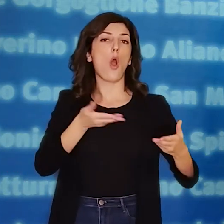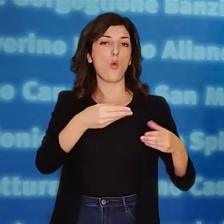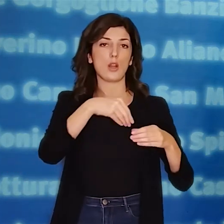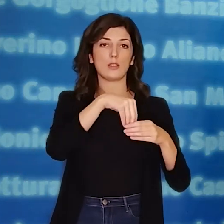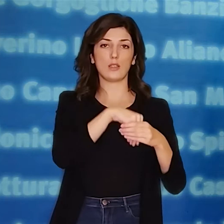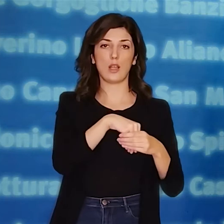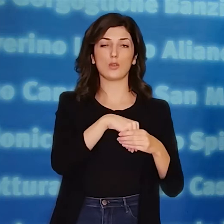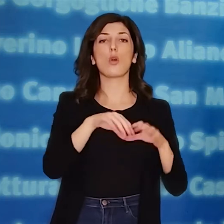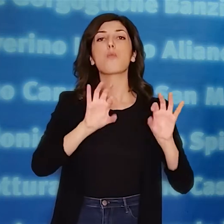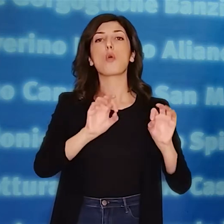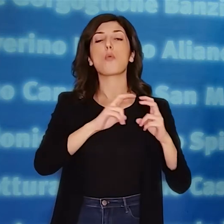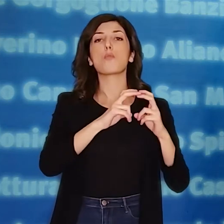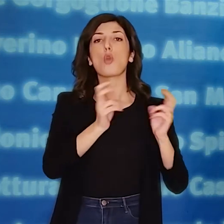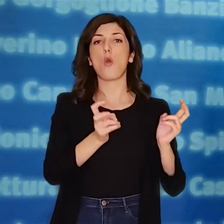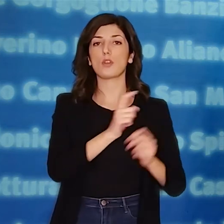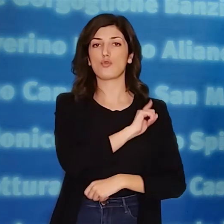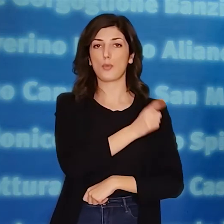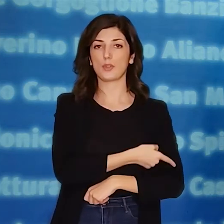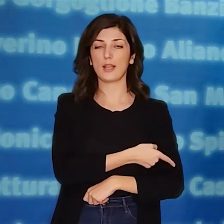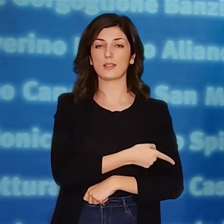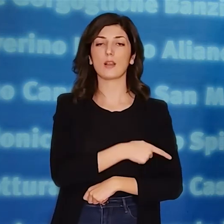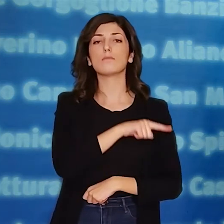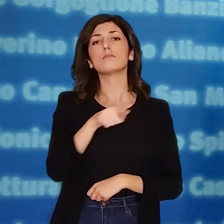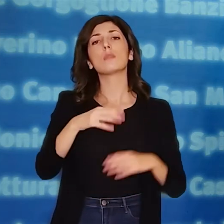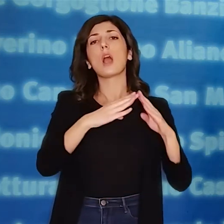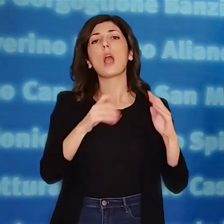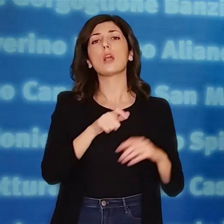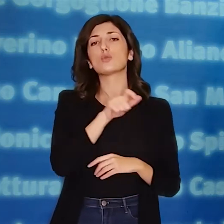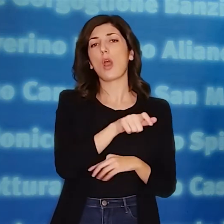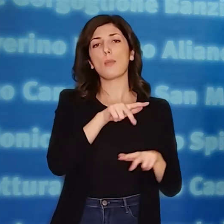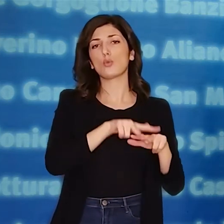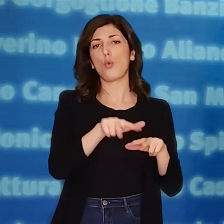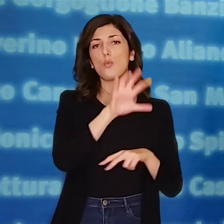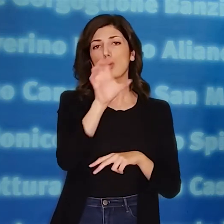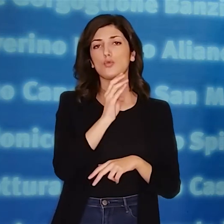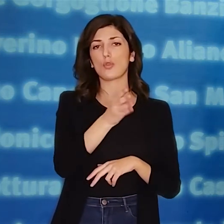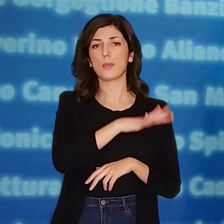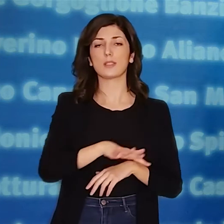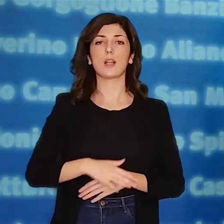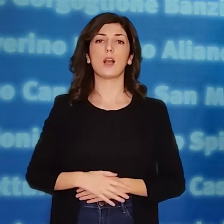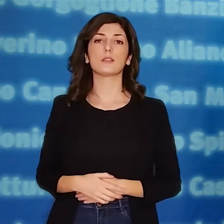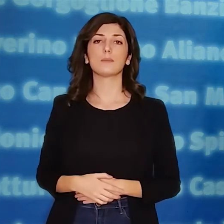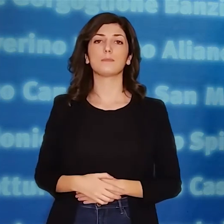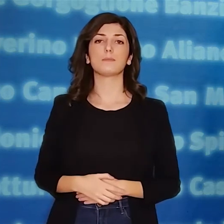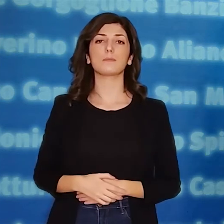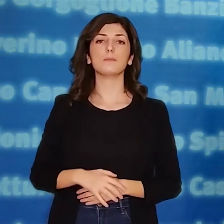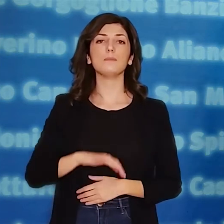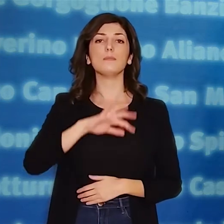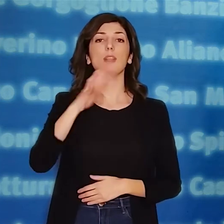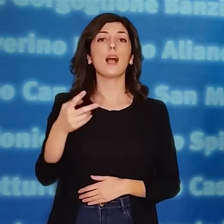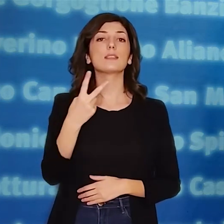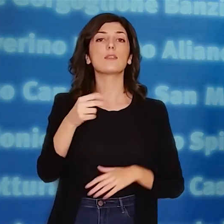accoglienza della provincia di Potenza e comunque in isolamento in comuni della Regione Basilicata.